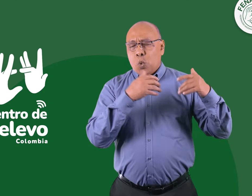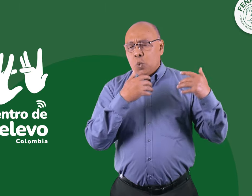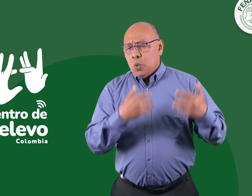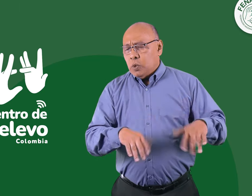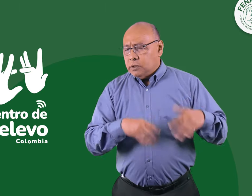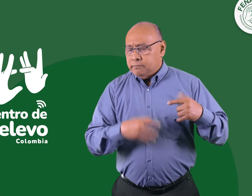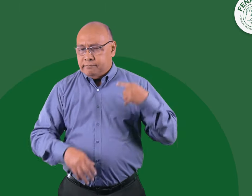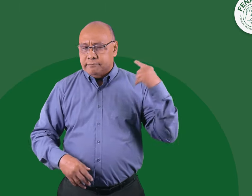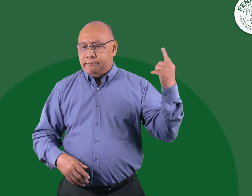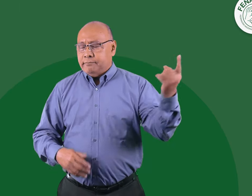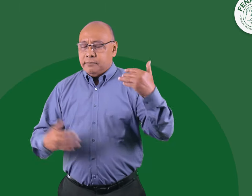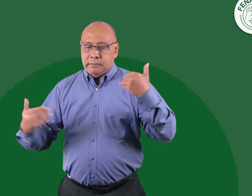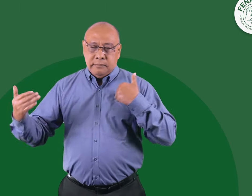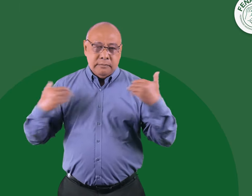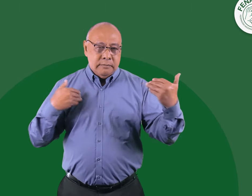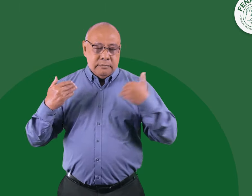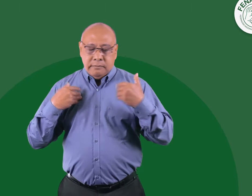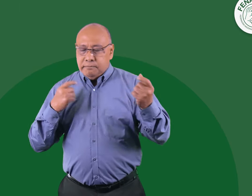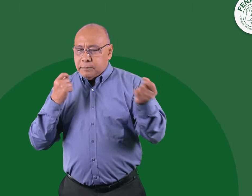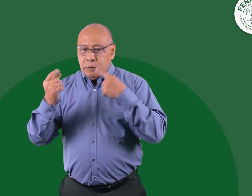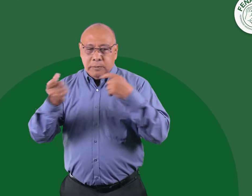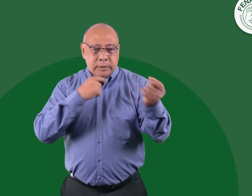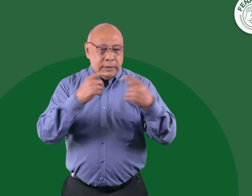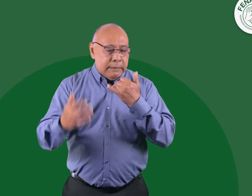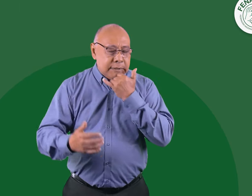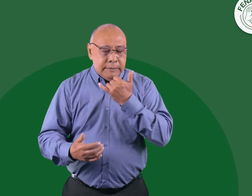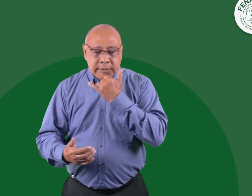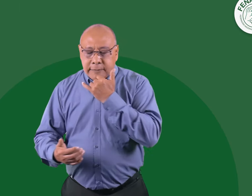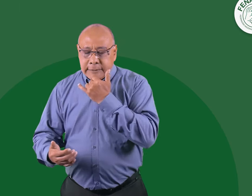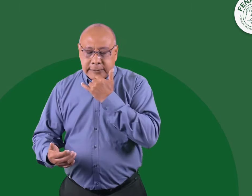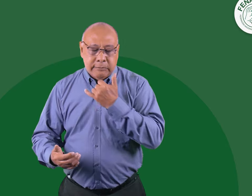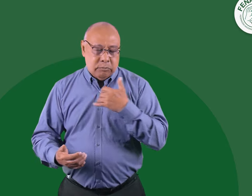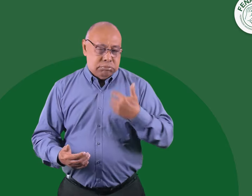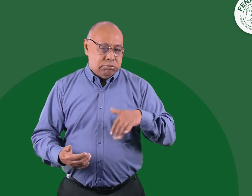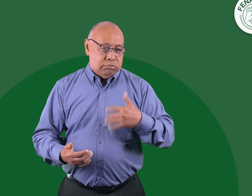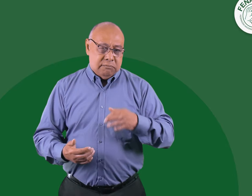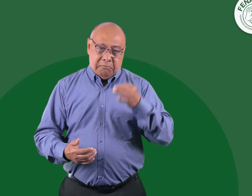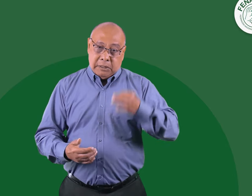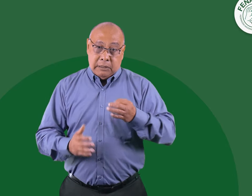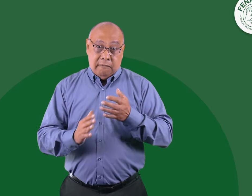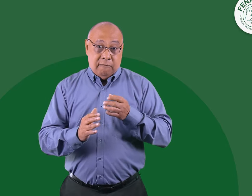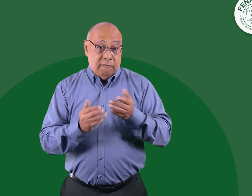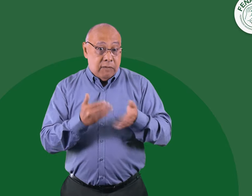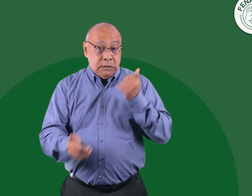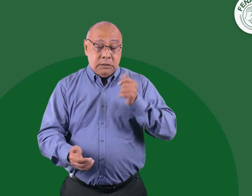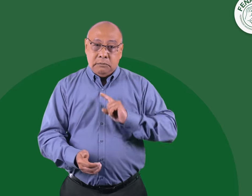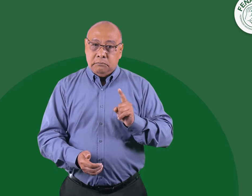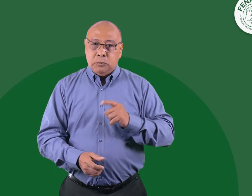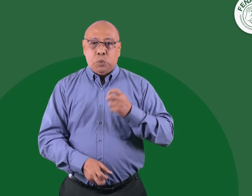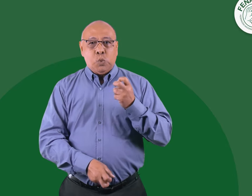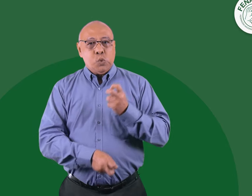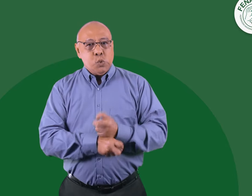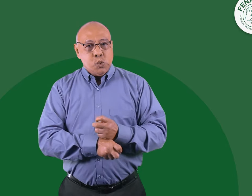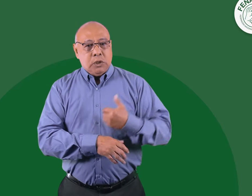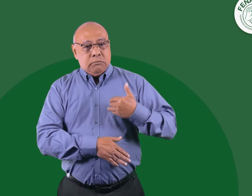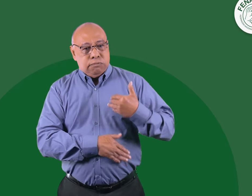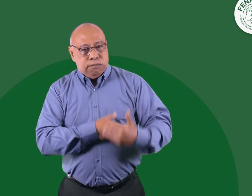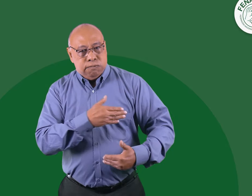preguntas y llamados de todas partes acerca de qué ha pasado. La verdad es que no ha sido fácil este proceso, y a pesar de las